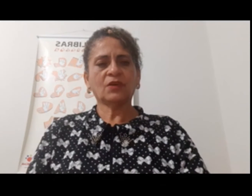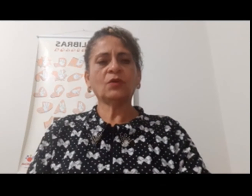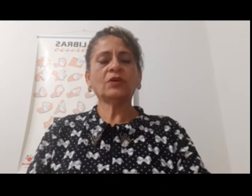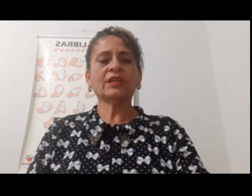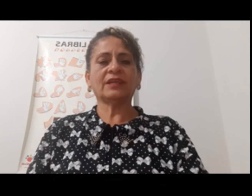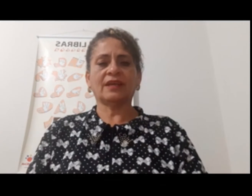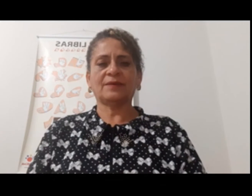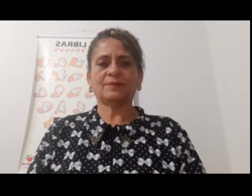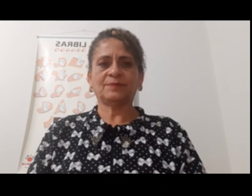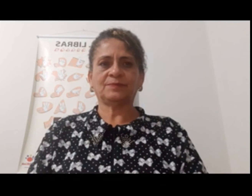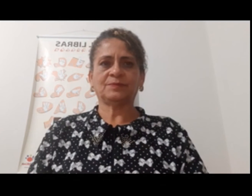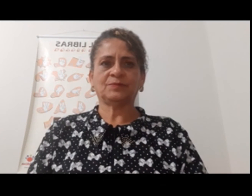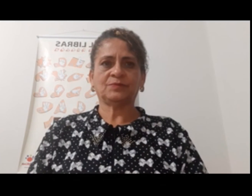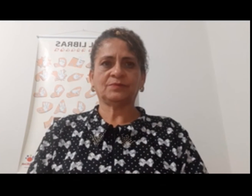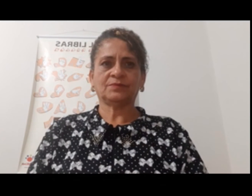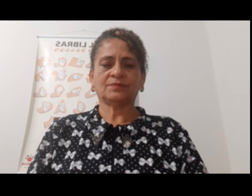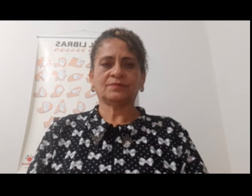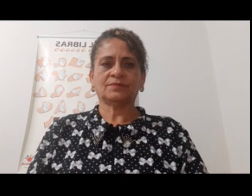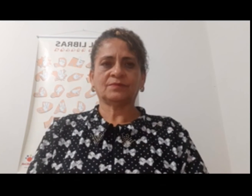Gorila.